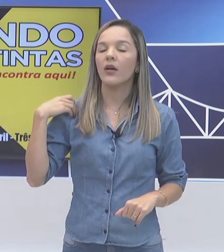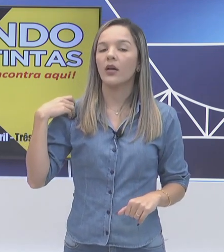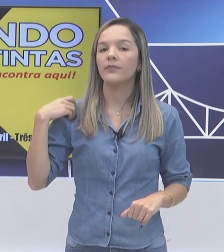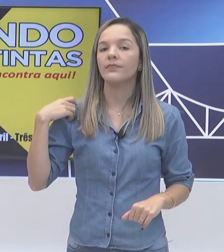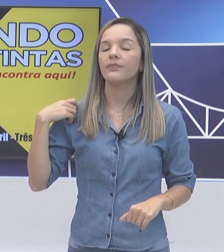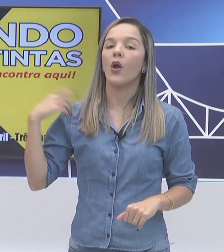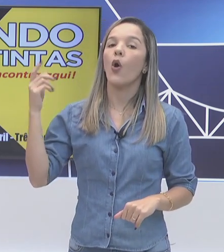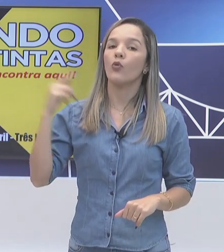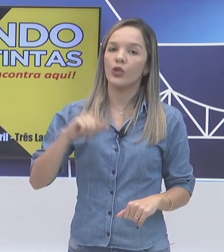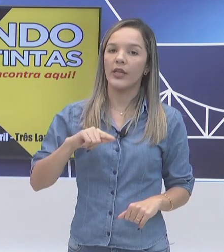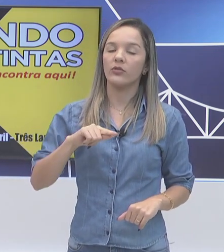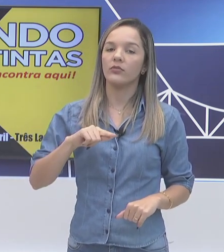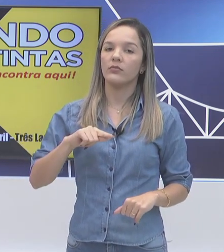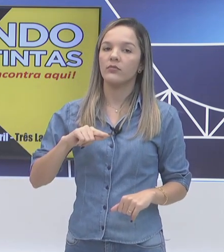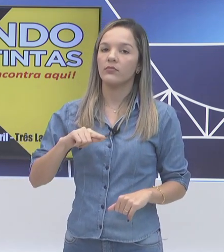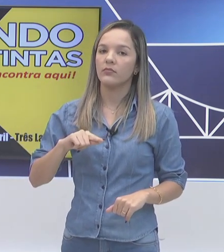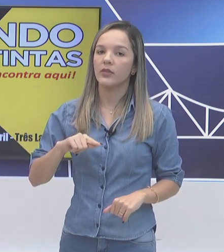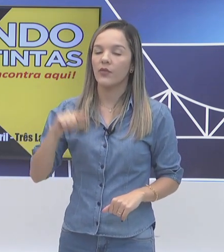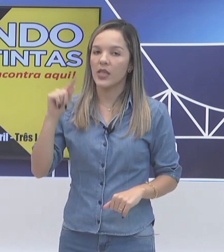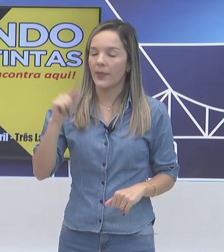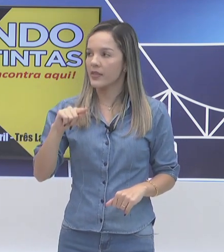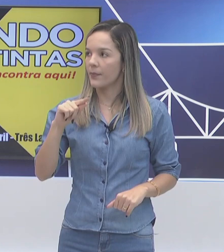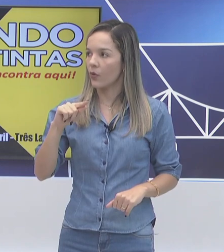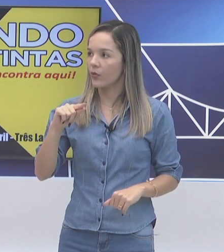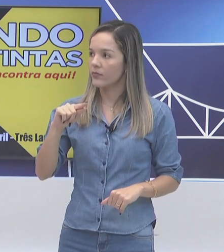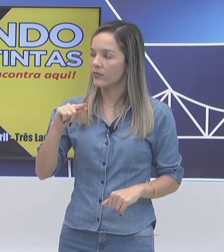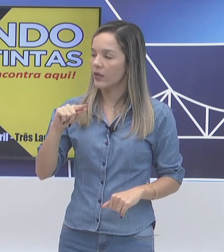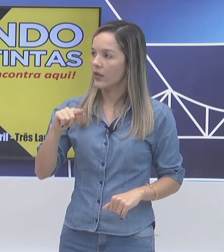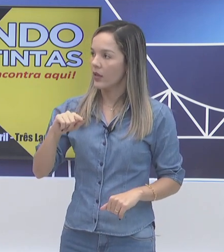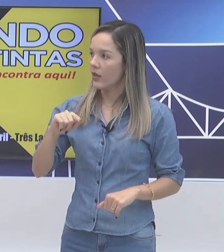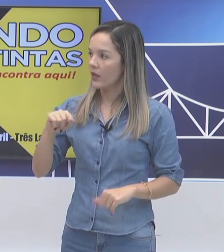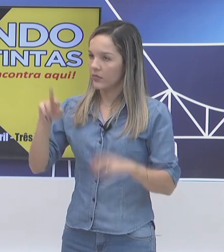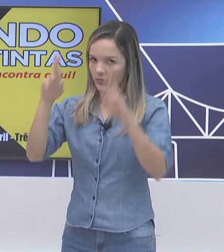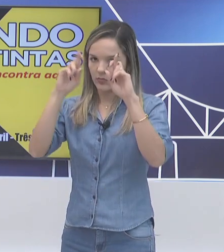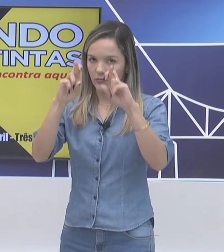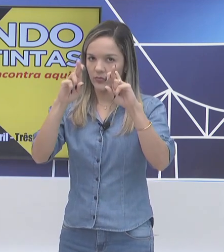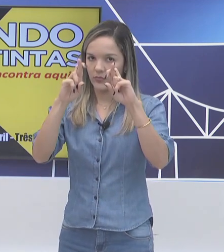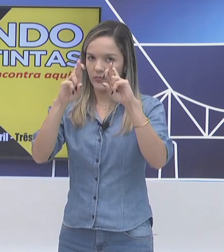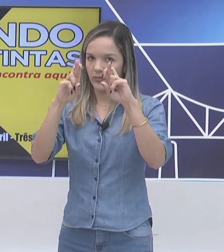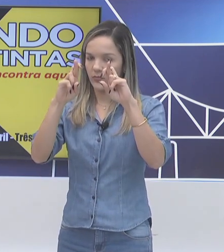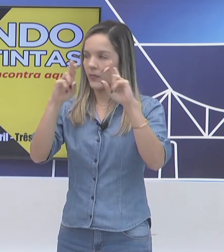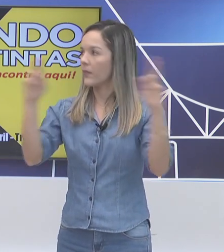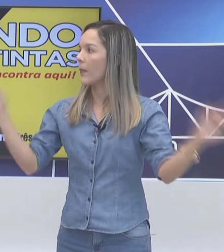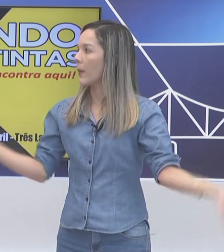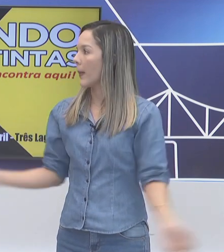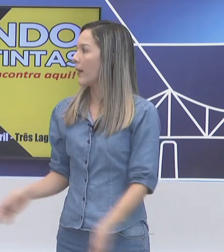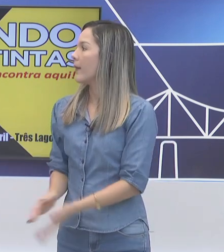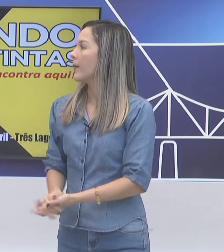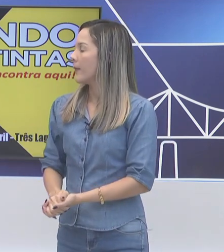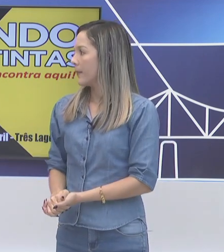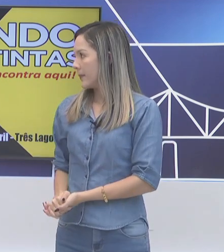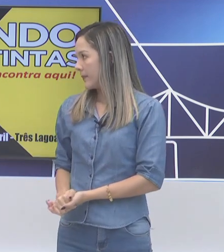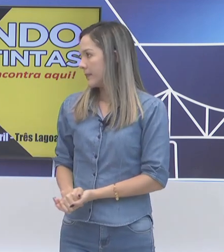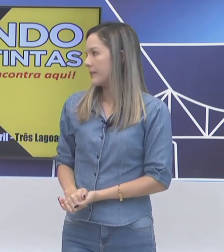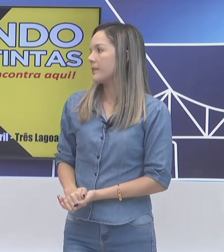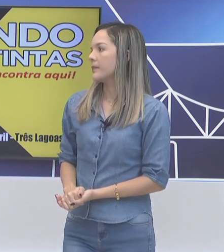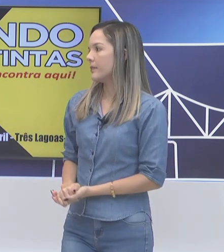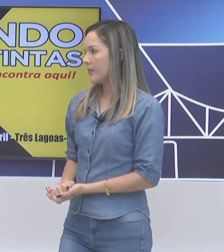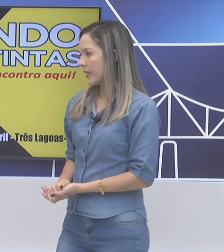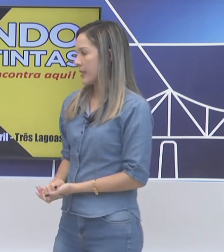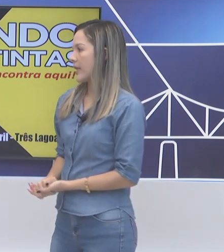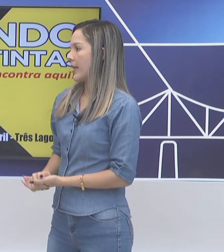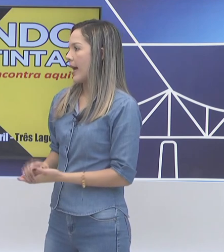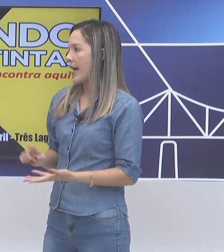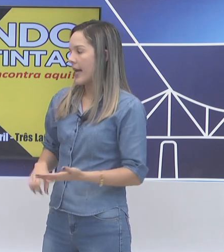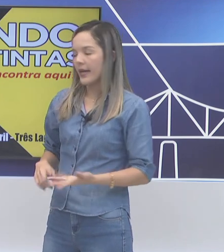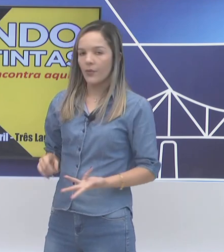branca ou gelo, se você participou. Eu de agradecer muito a participação de todo o pessoal do Mundo das